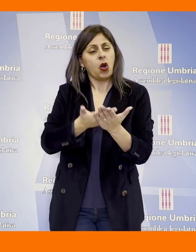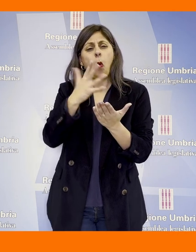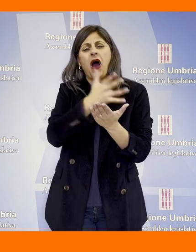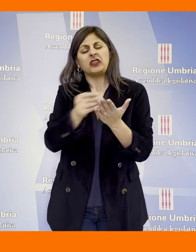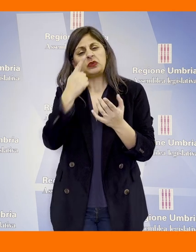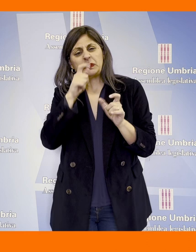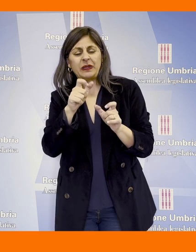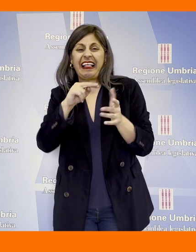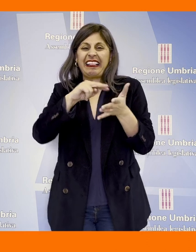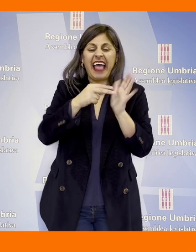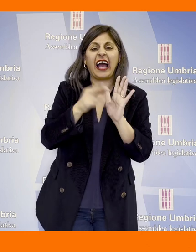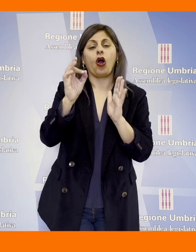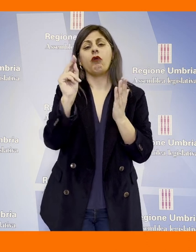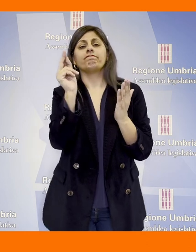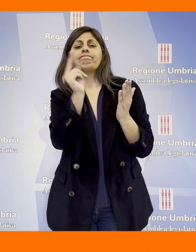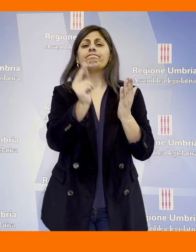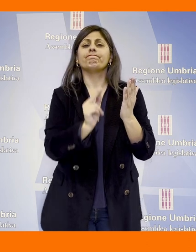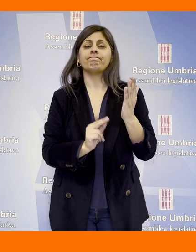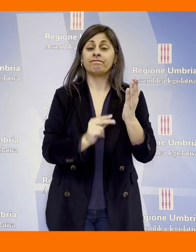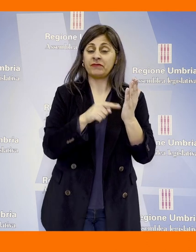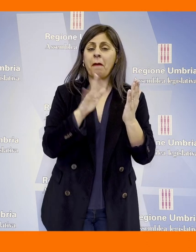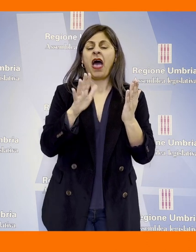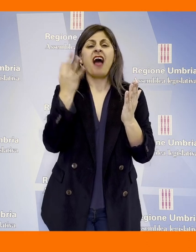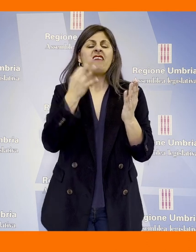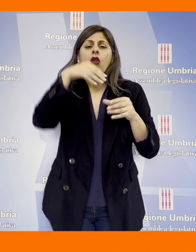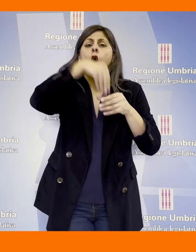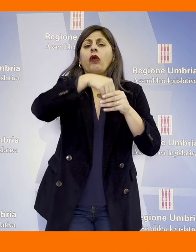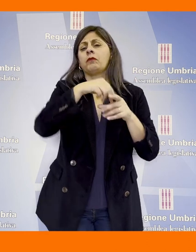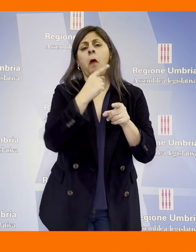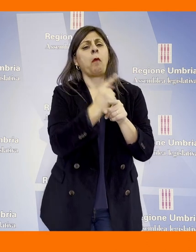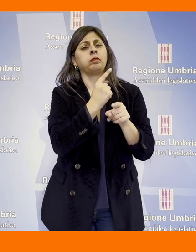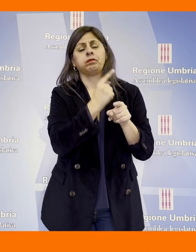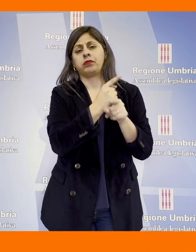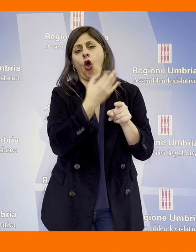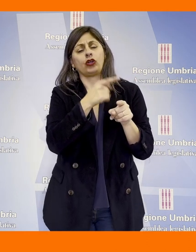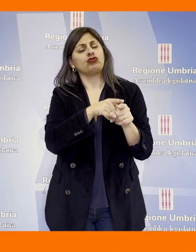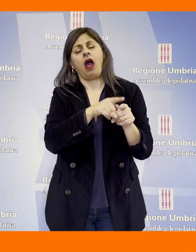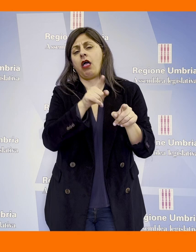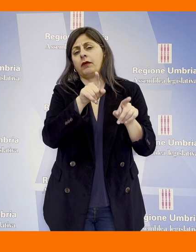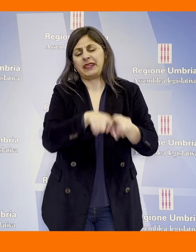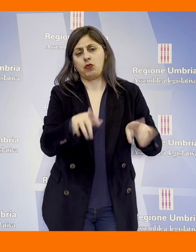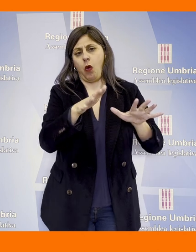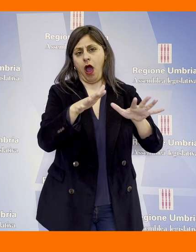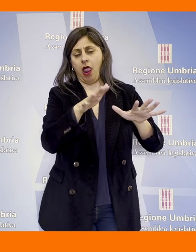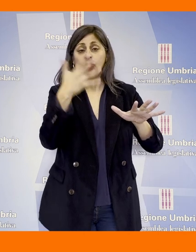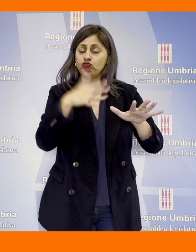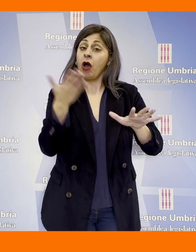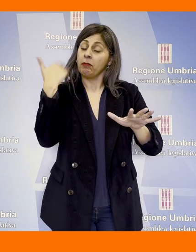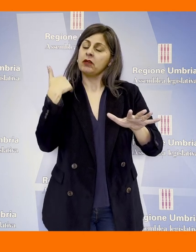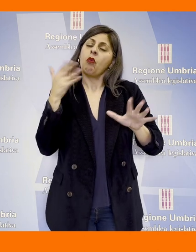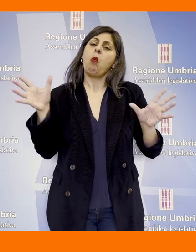quasi tutti di ordine tecnico di drafting e comunque non sostanziali rispetto al contenuto originario della proposta,